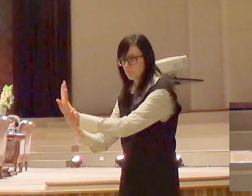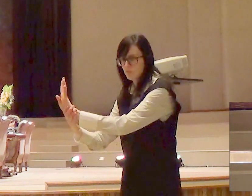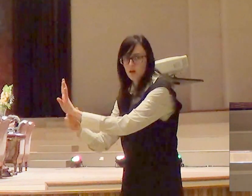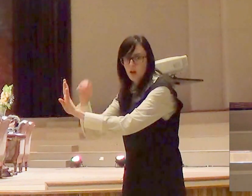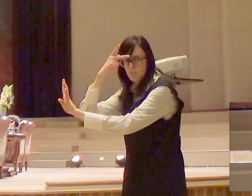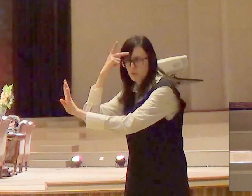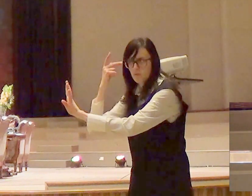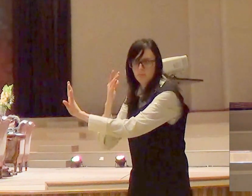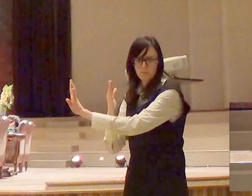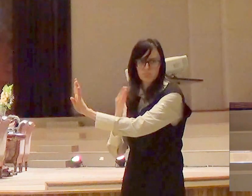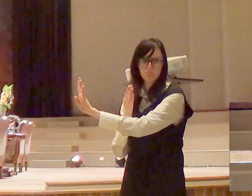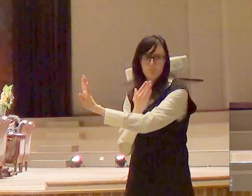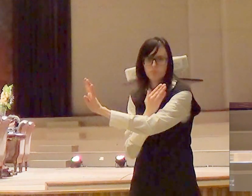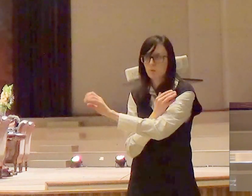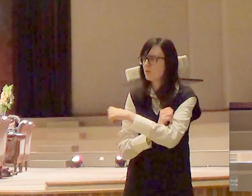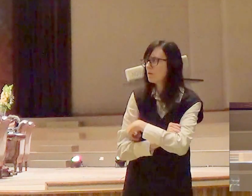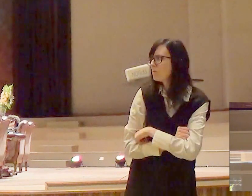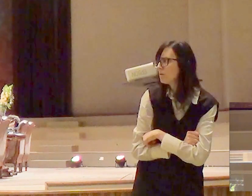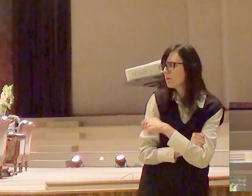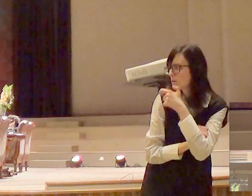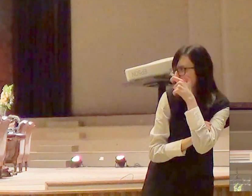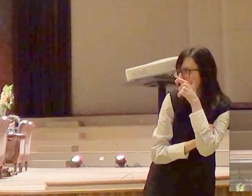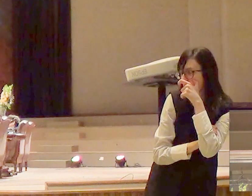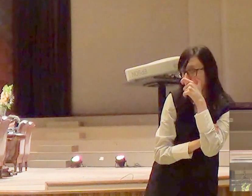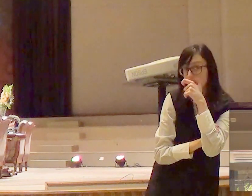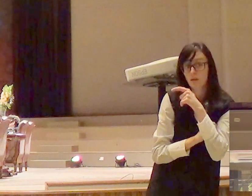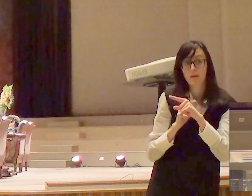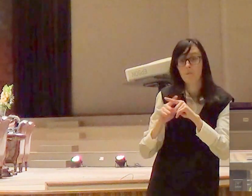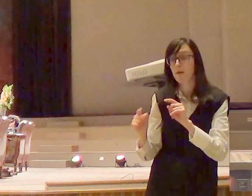e o interessante é que os filhos de corá